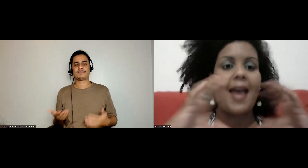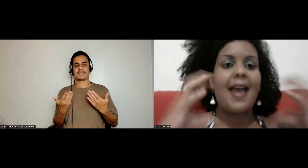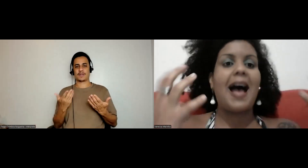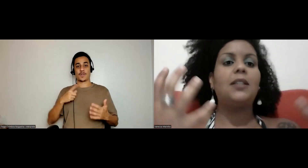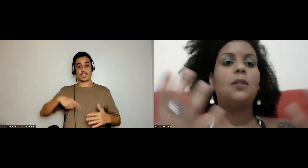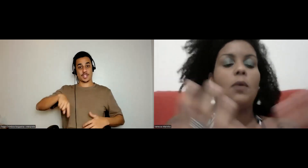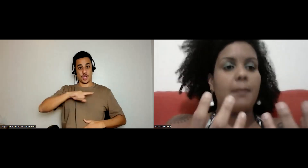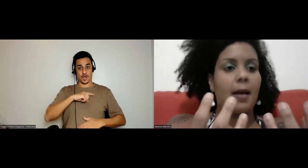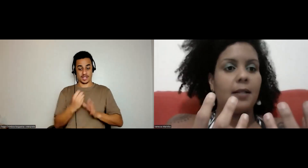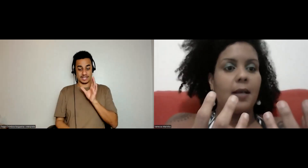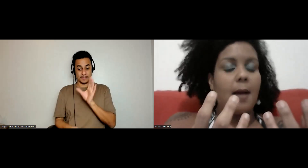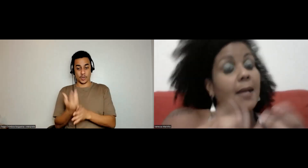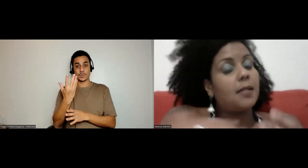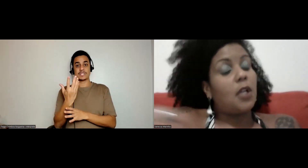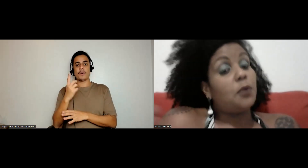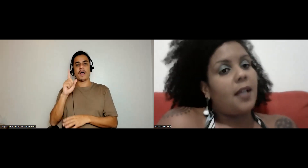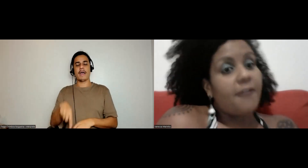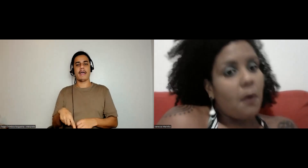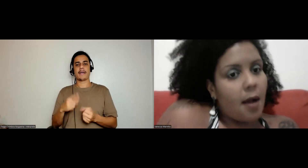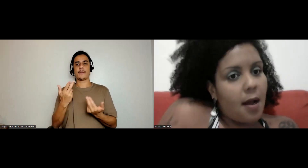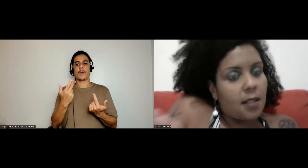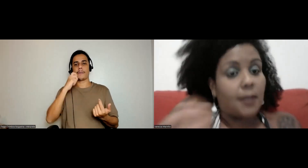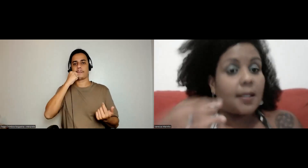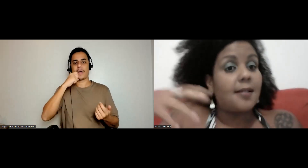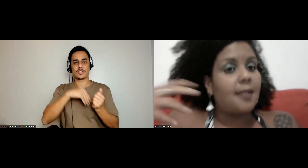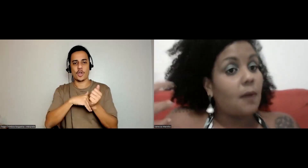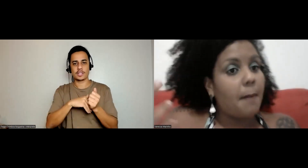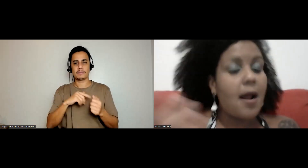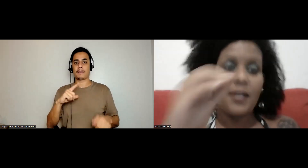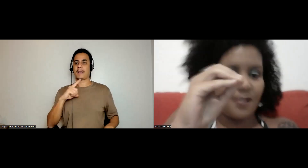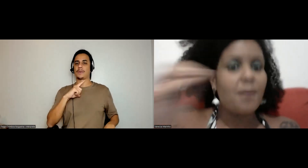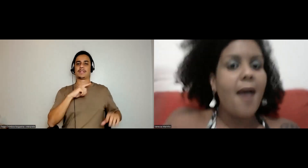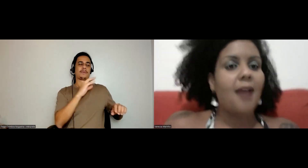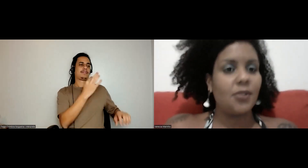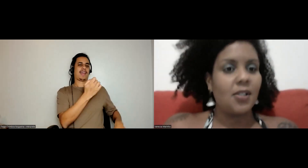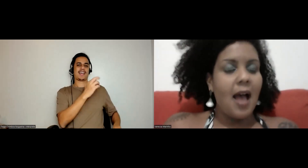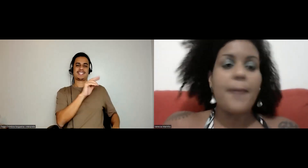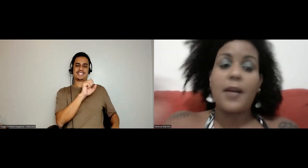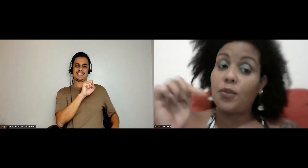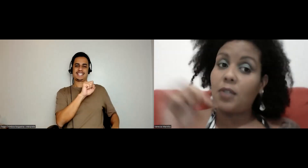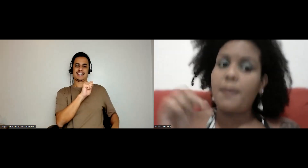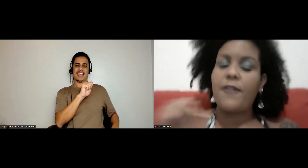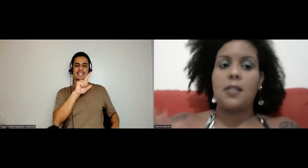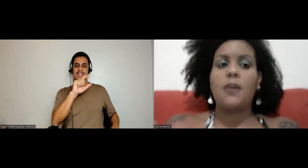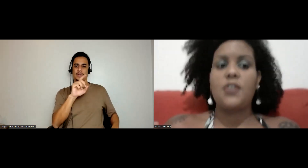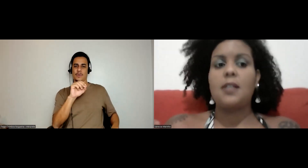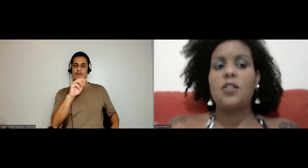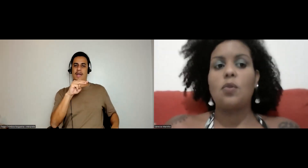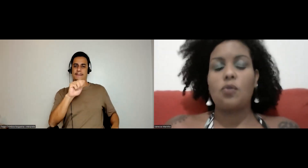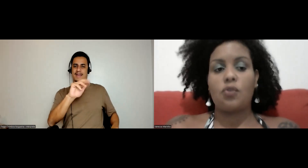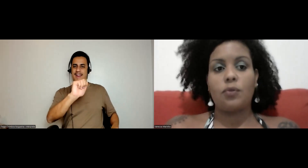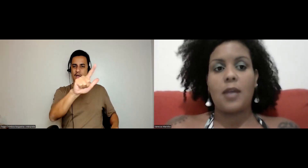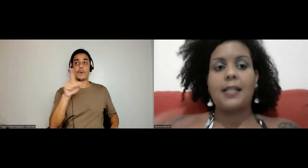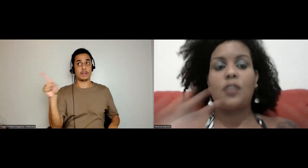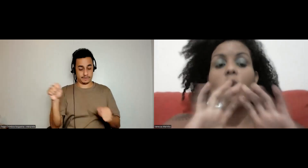ela é anônima, mas eu tenho um de Cavalcante, uma Tarsila do Amaral, eles são nomeados. A branquitude também faz isso com a gente das